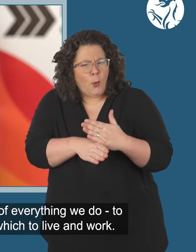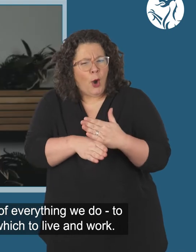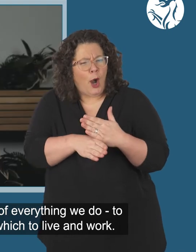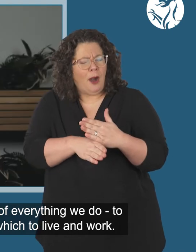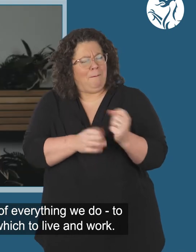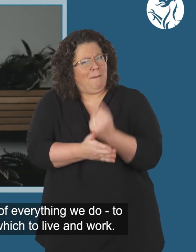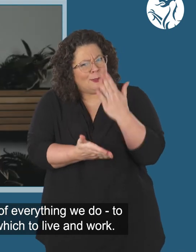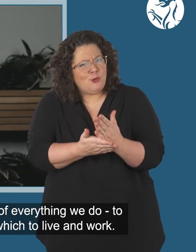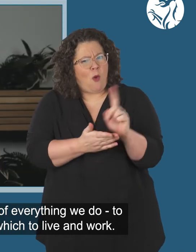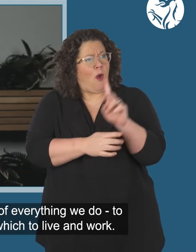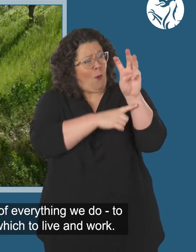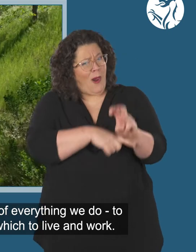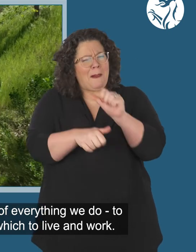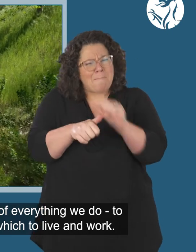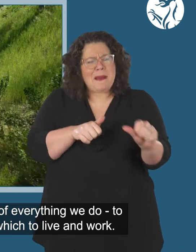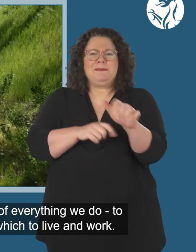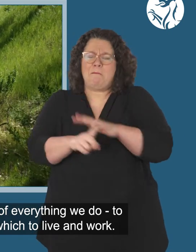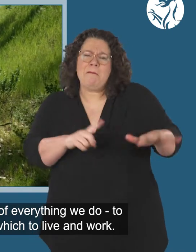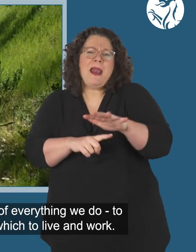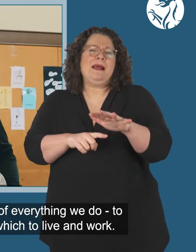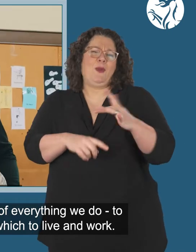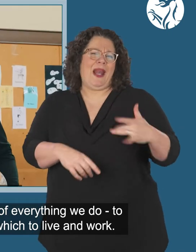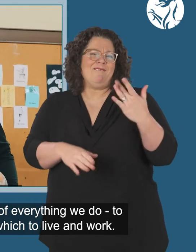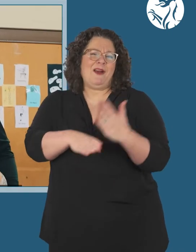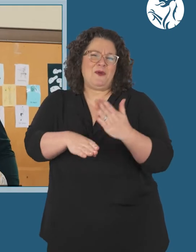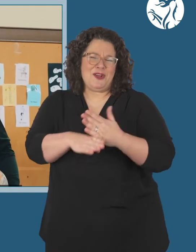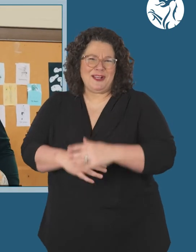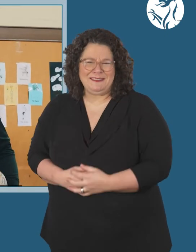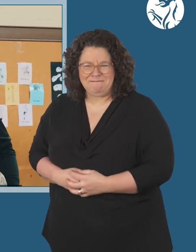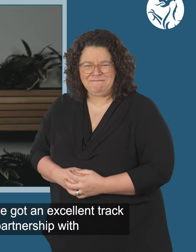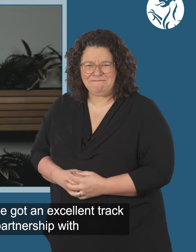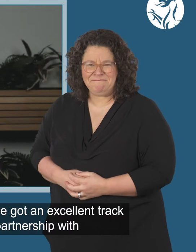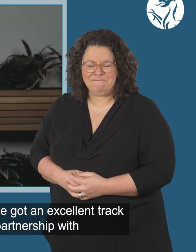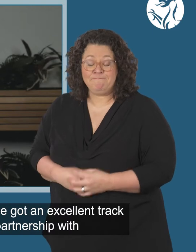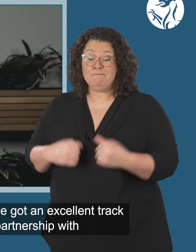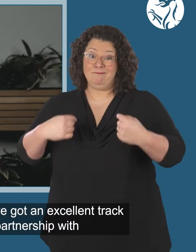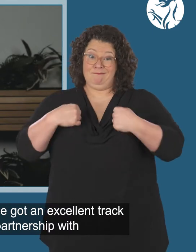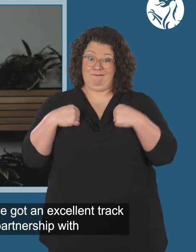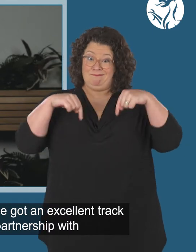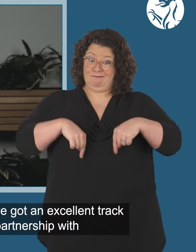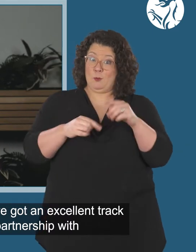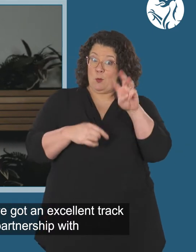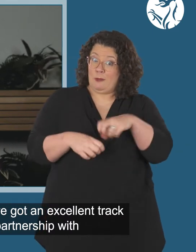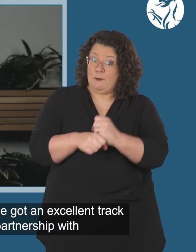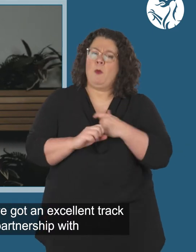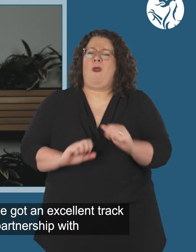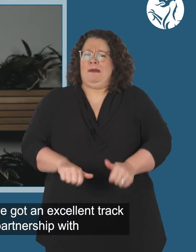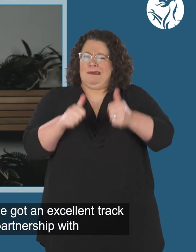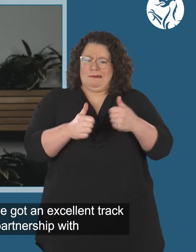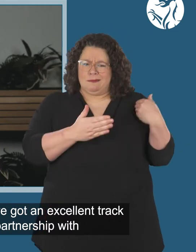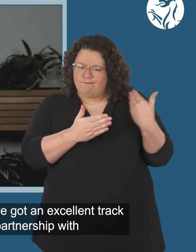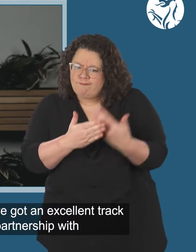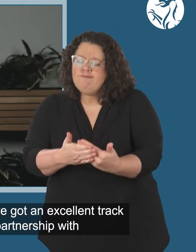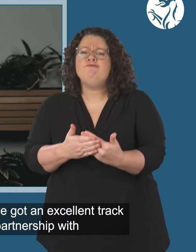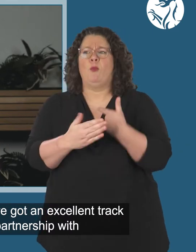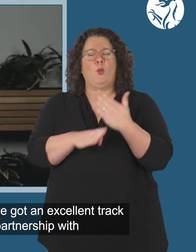to make our nation a better place in which to live and work. Here at the Welsh Government, we've got an excellent